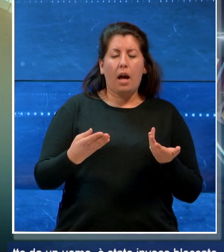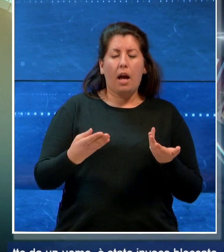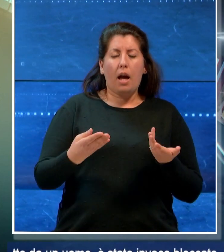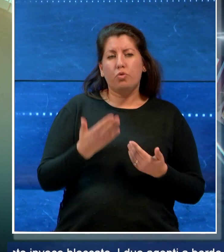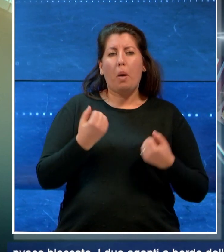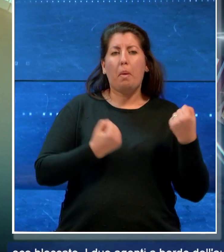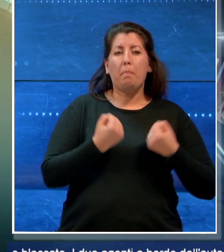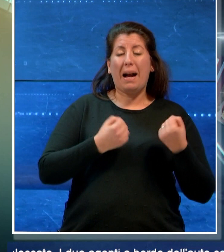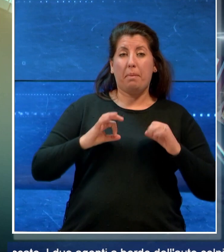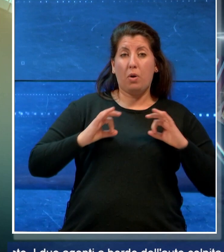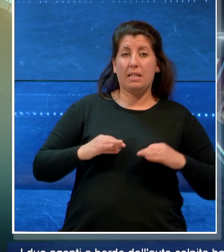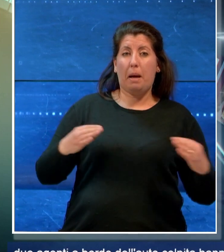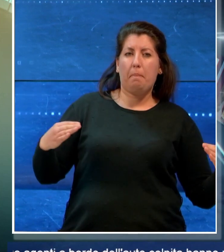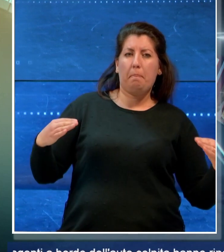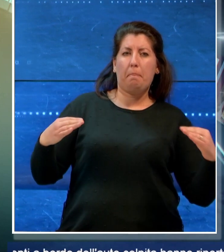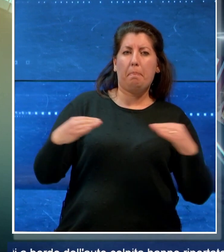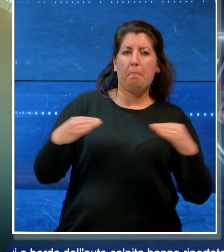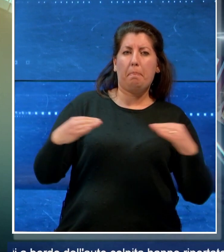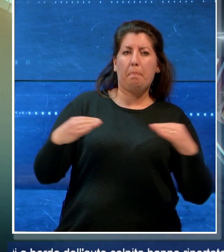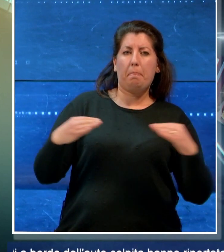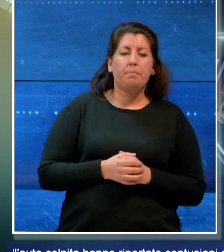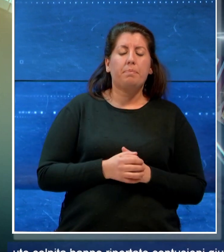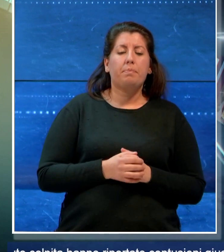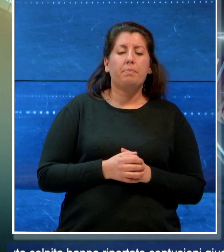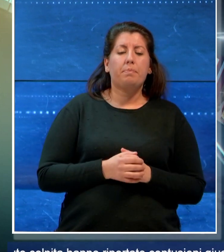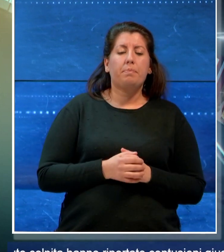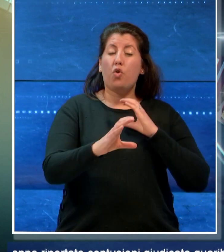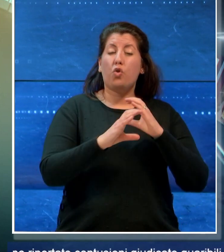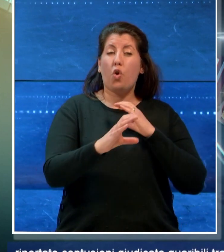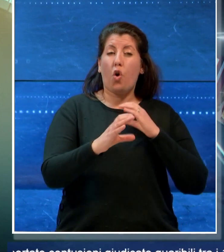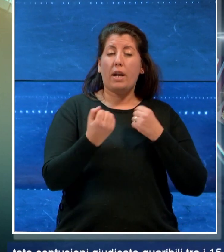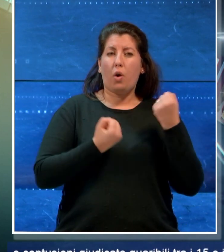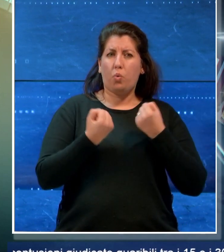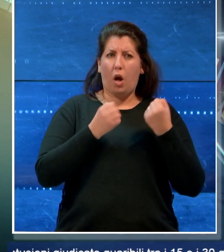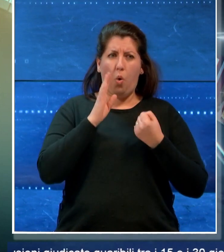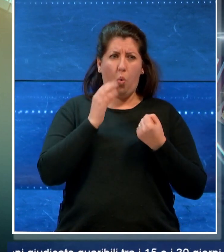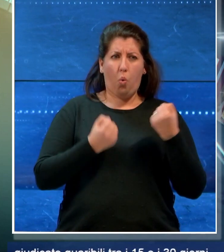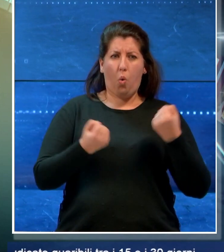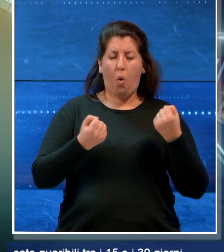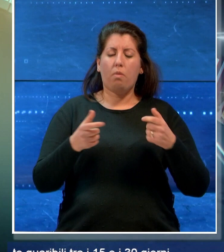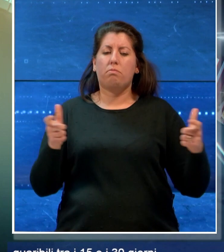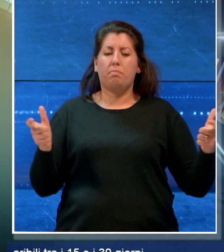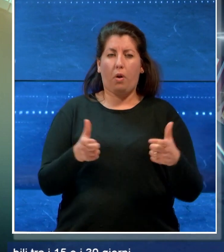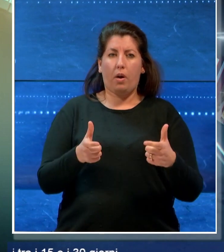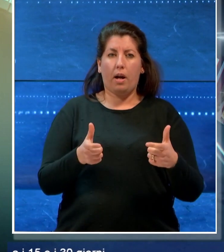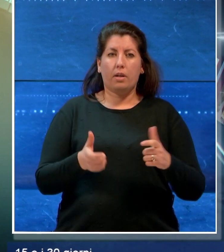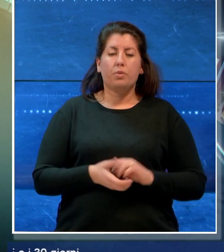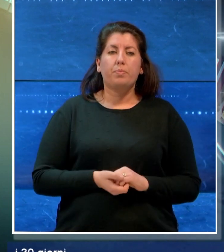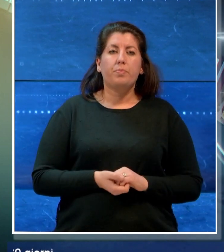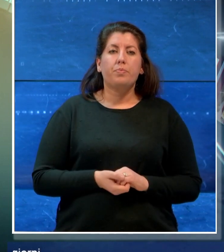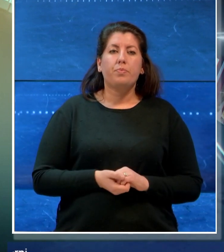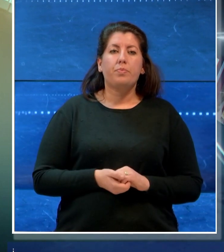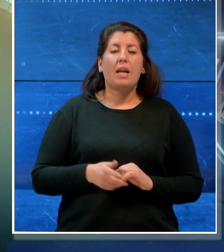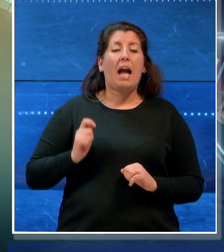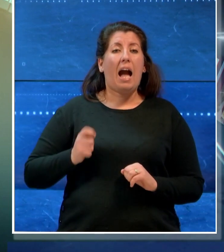una delle volanti. Il furgone, guidato da un uomo, è stato invece bloccato. I due